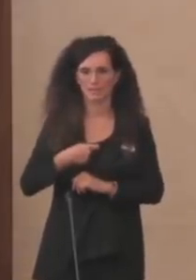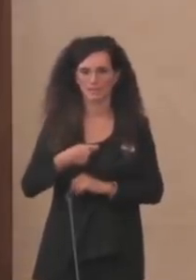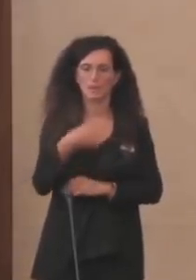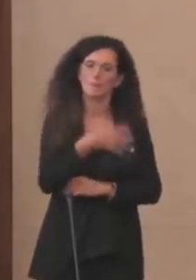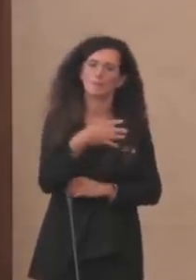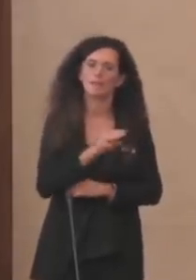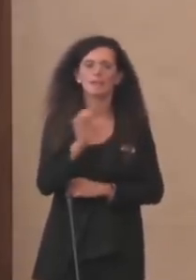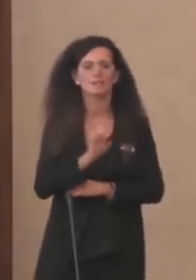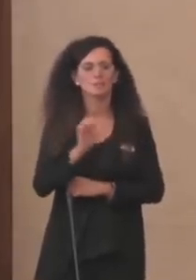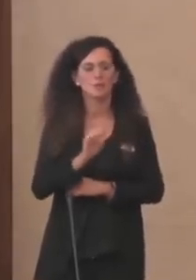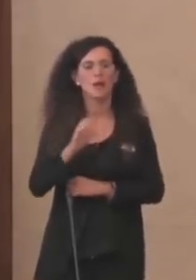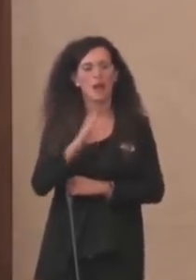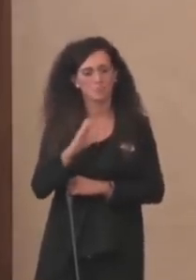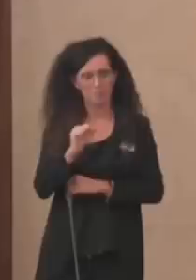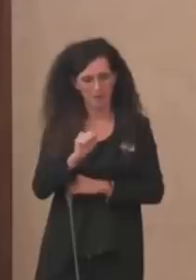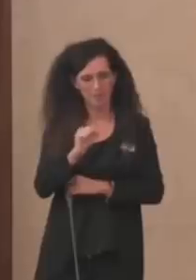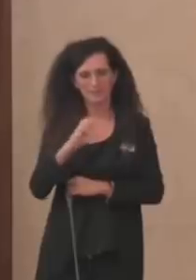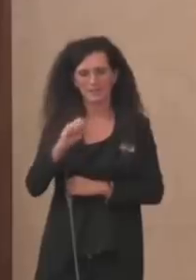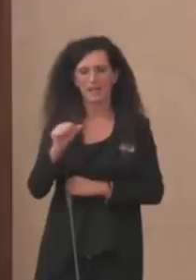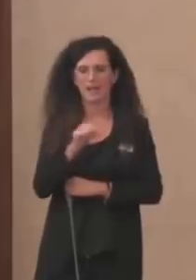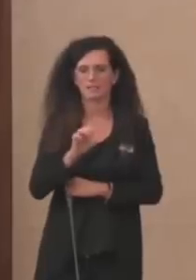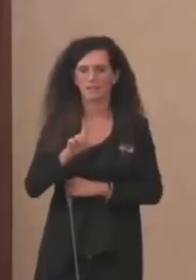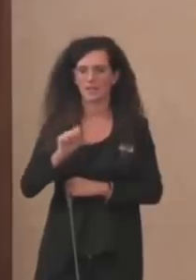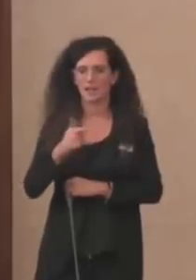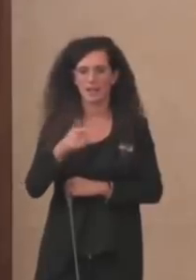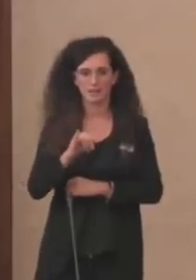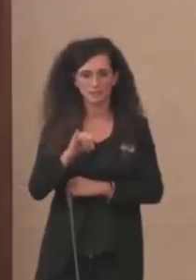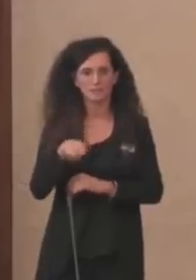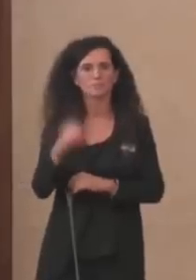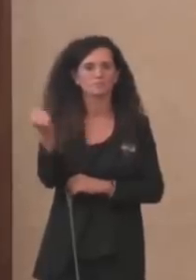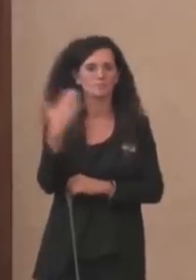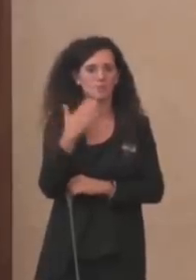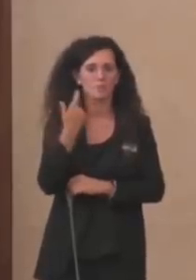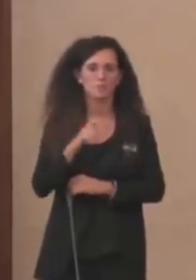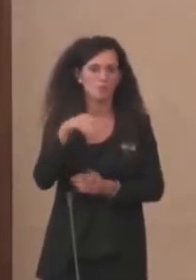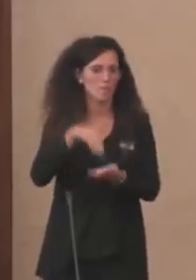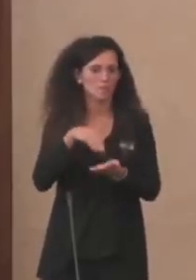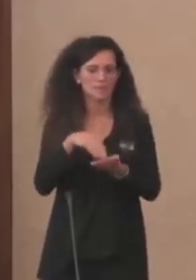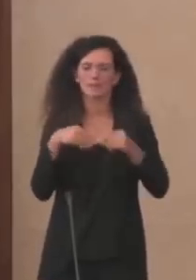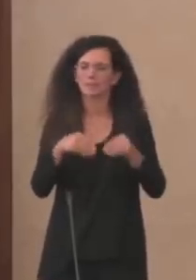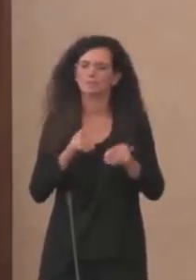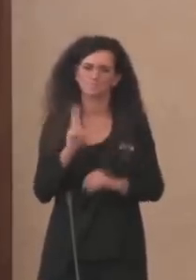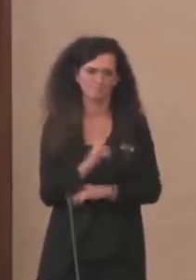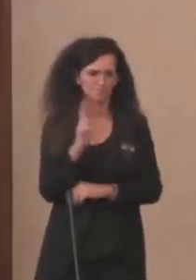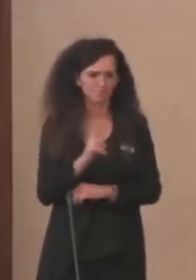Elisabetta Alberti Casellati, che ci ha mandato, visto che non poteva essere presente.